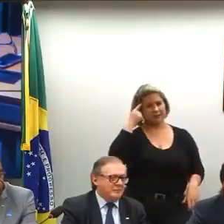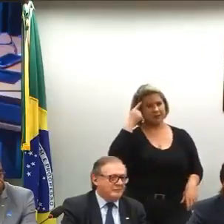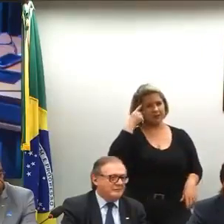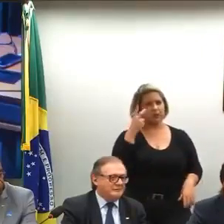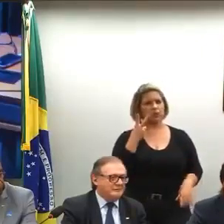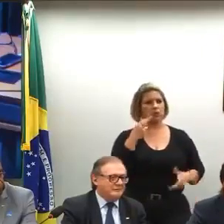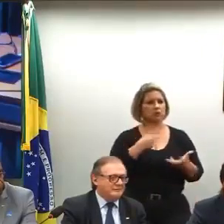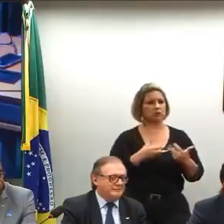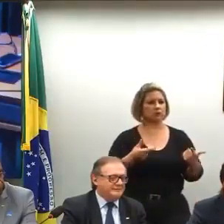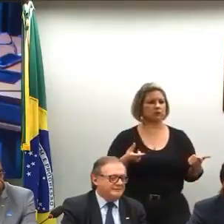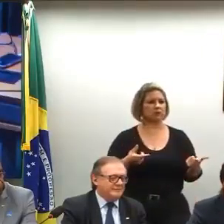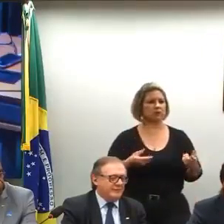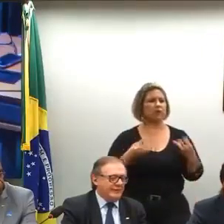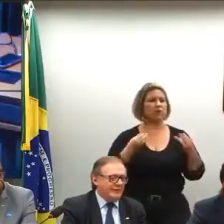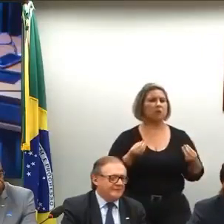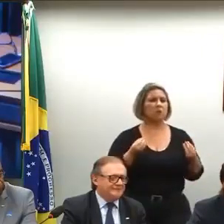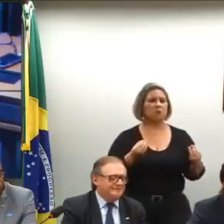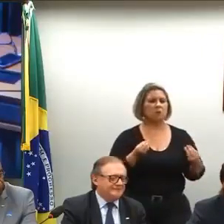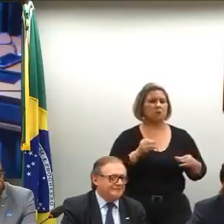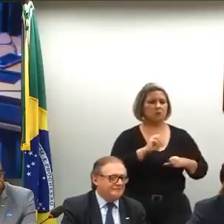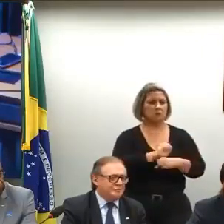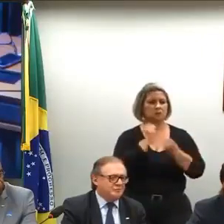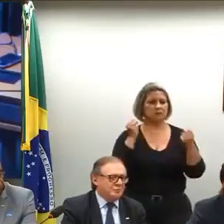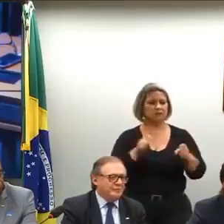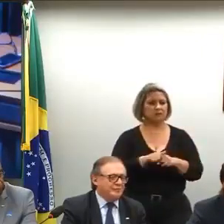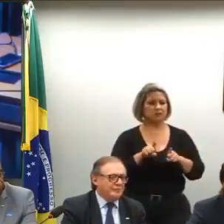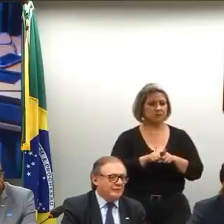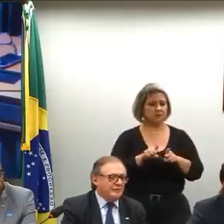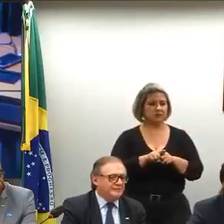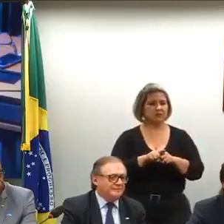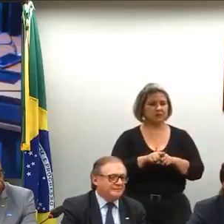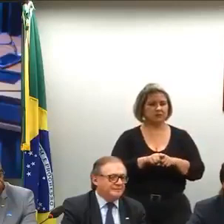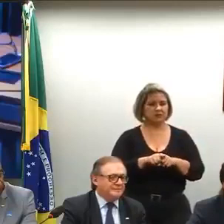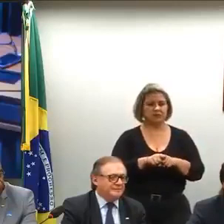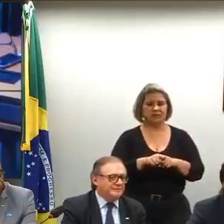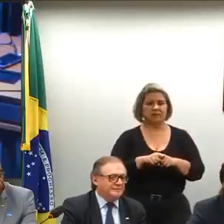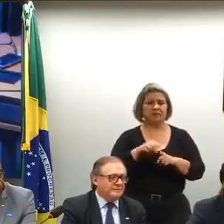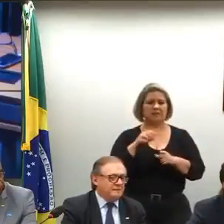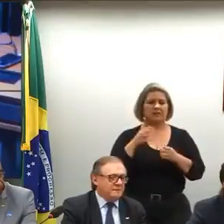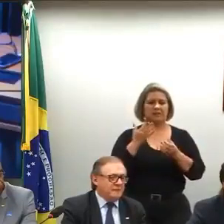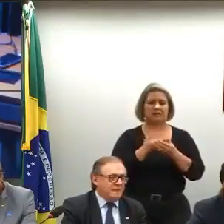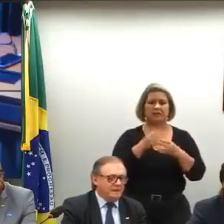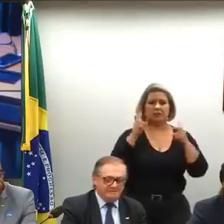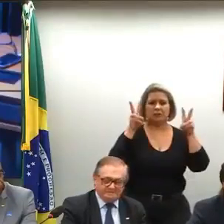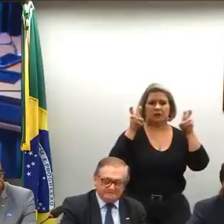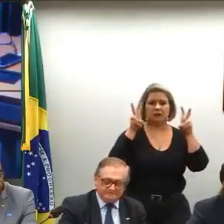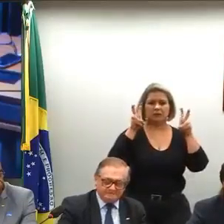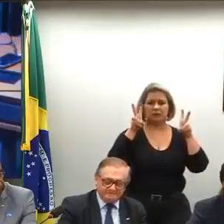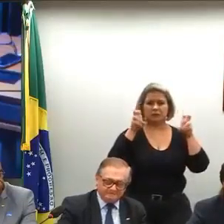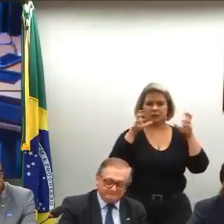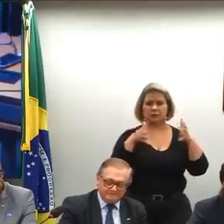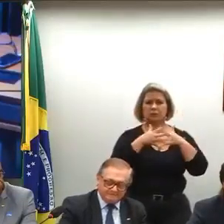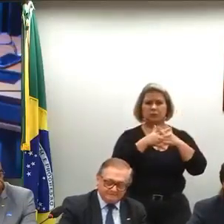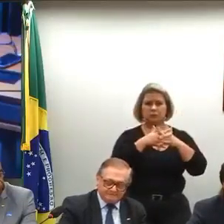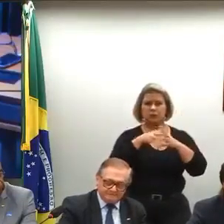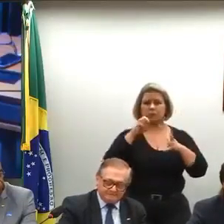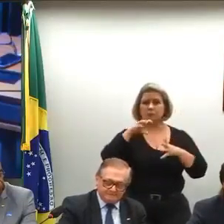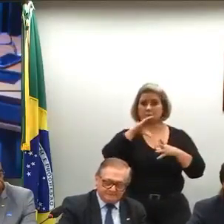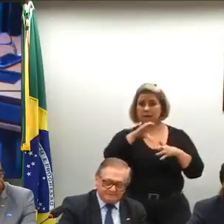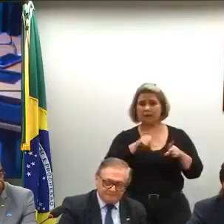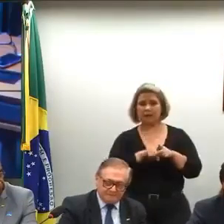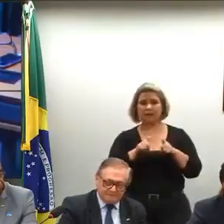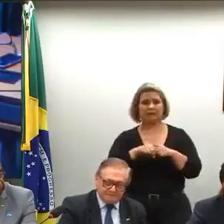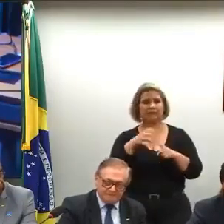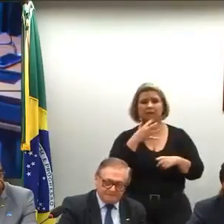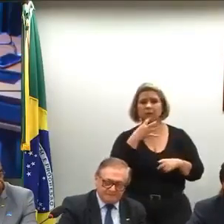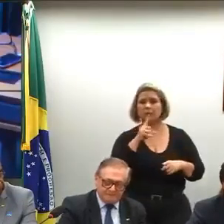duas perguntas. Como é possível gerir uma pasta tão complexa, tão grande, tão importante como é o MEC, sem